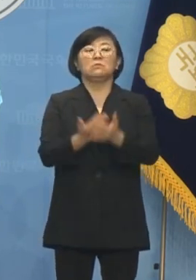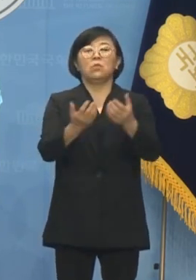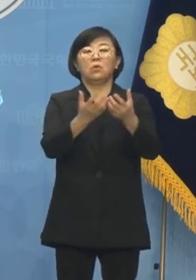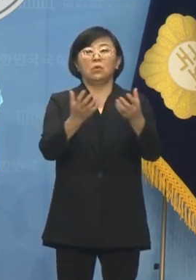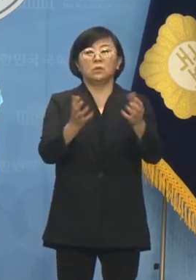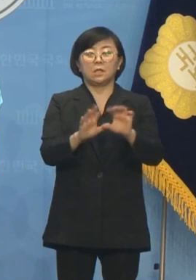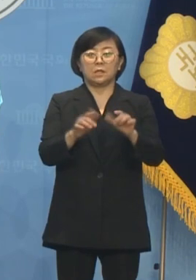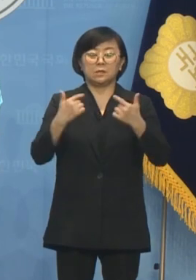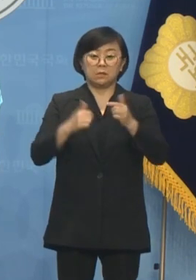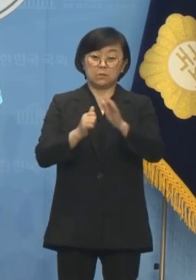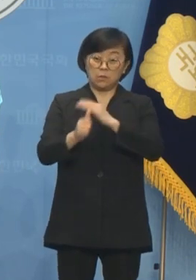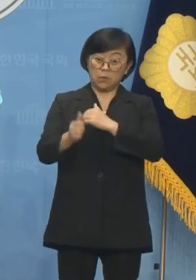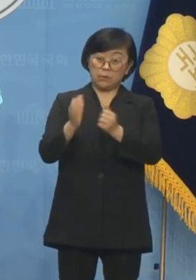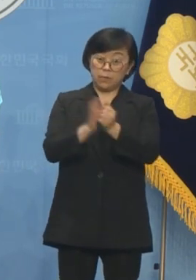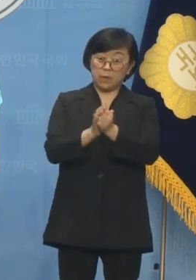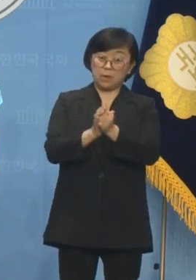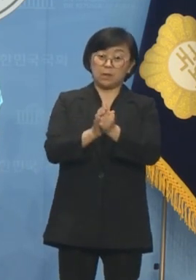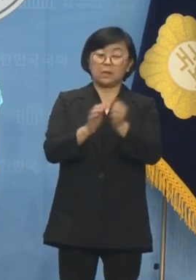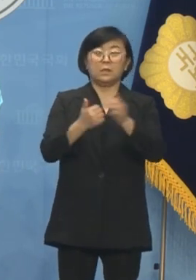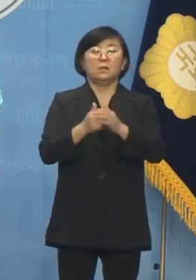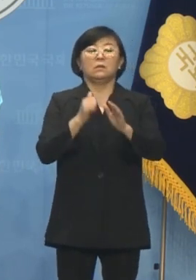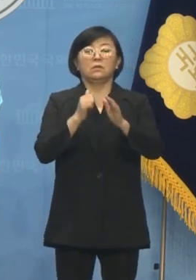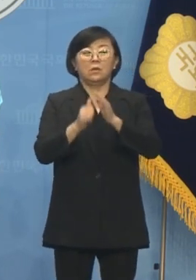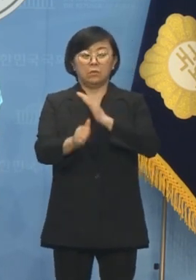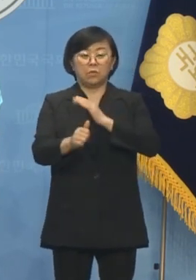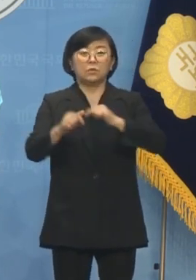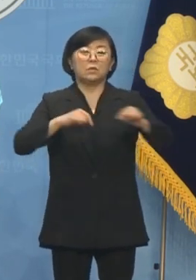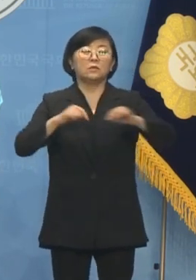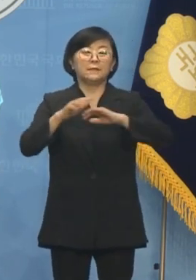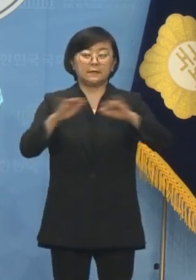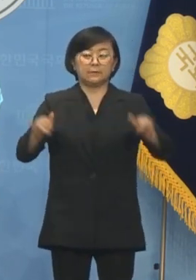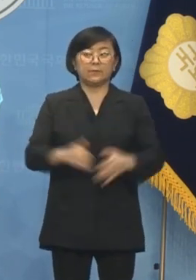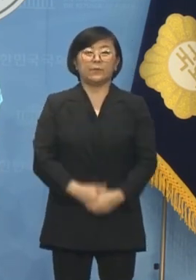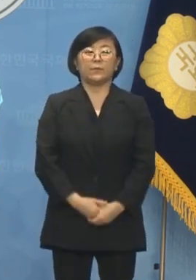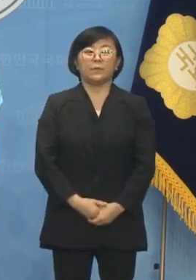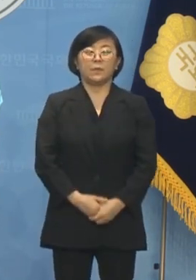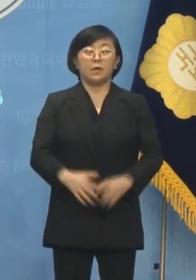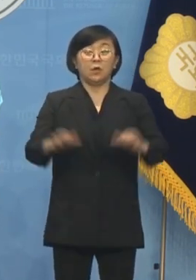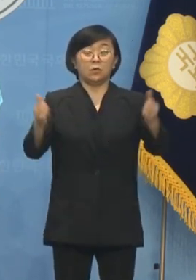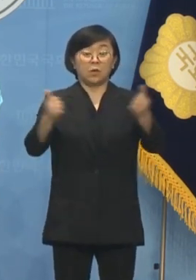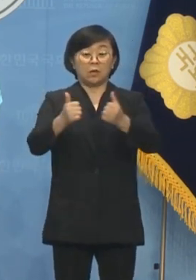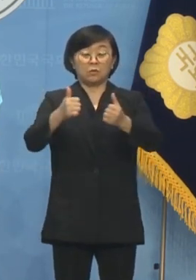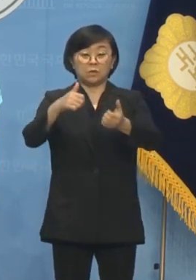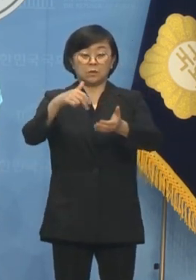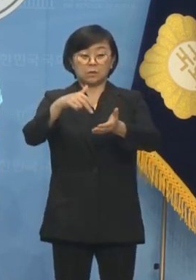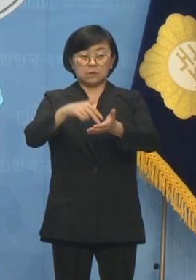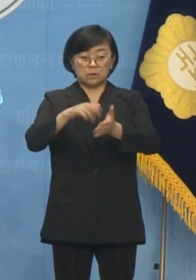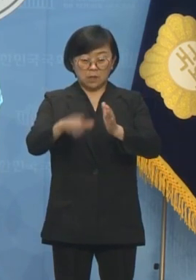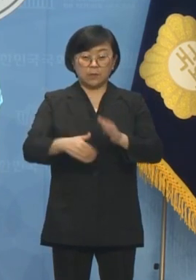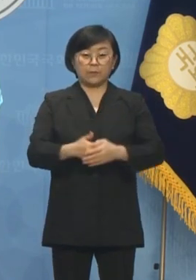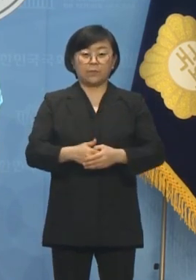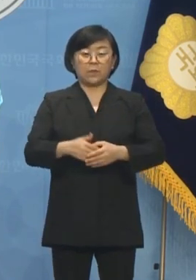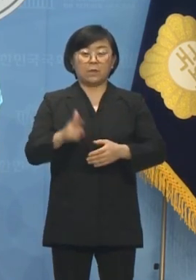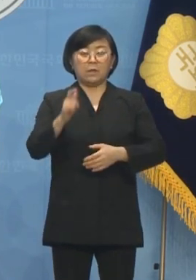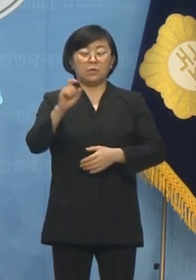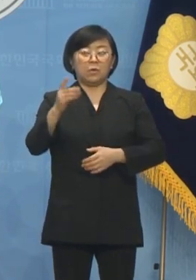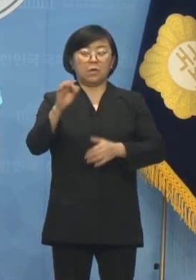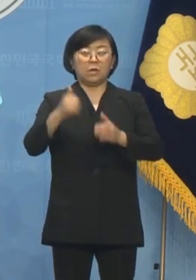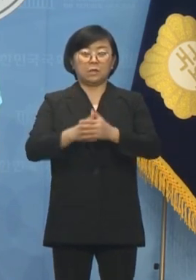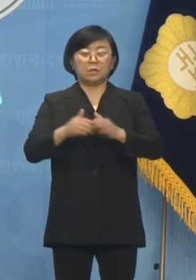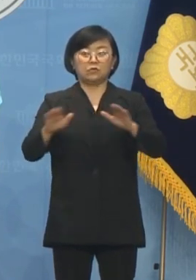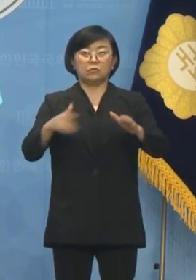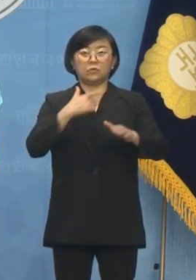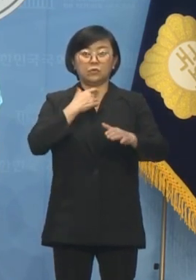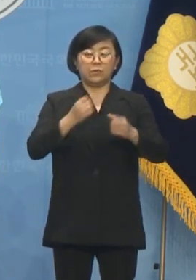상인대표를 역임한 진보당의 대표 정치인입니다. 국회의원으로 시절 관악 주민들의 수건